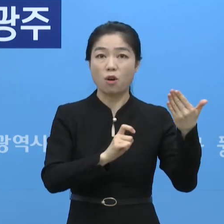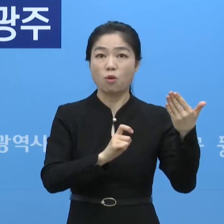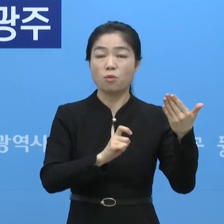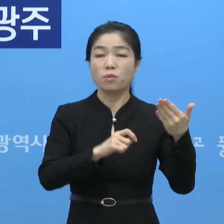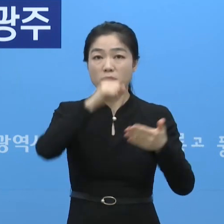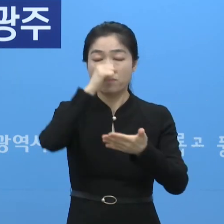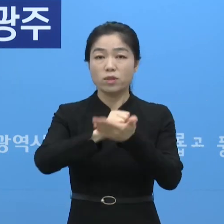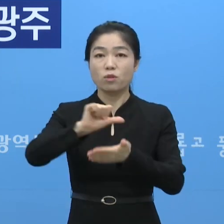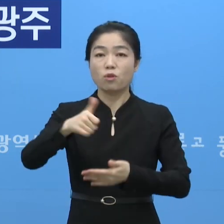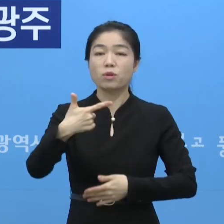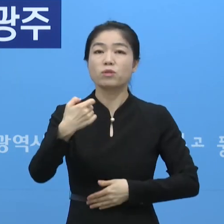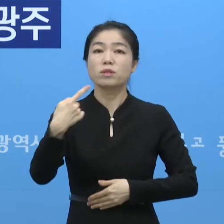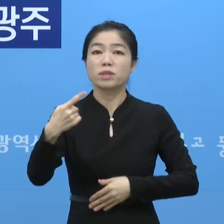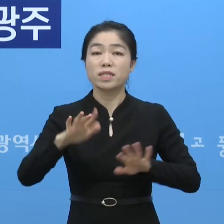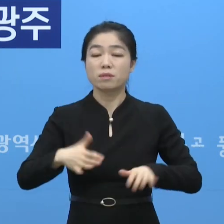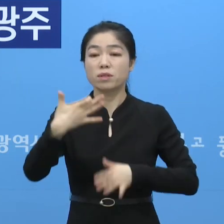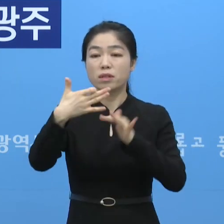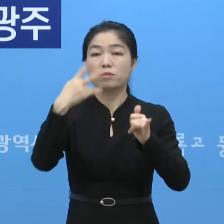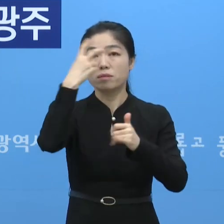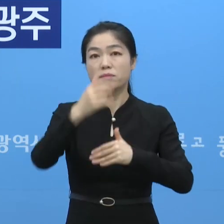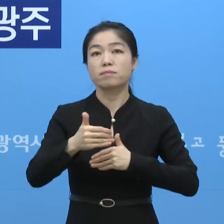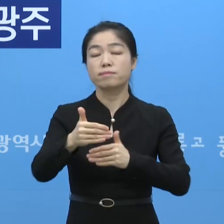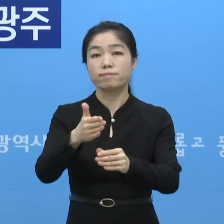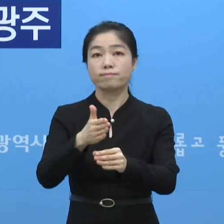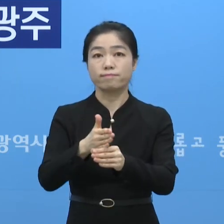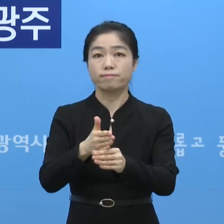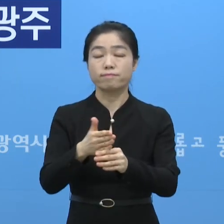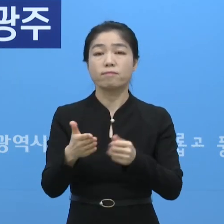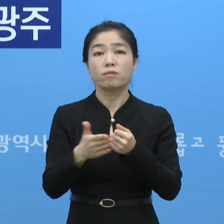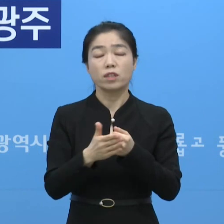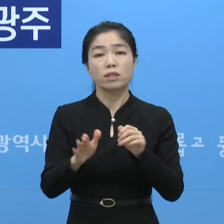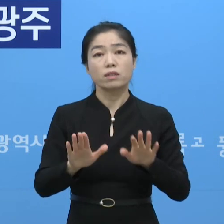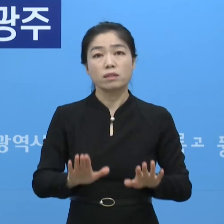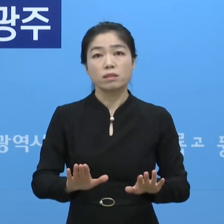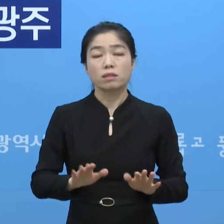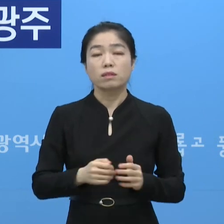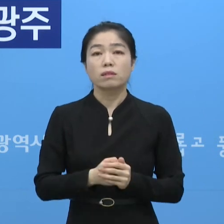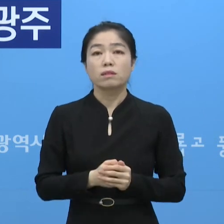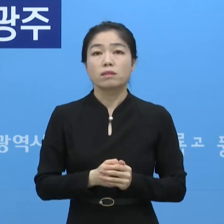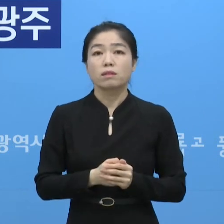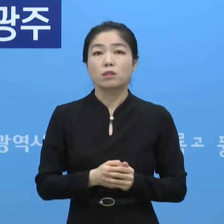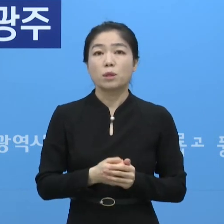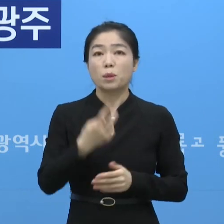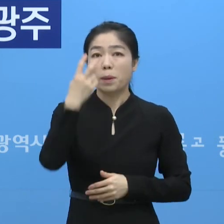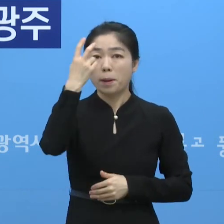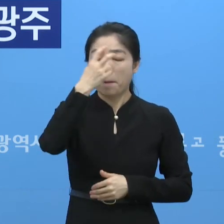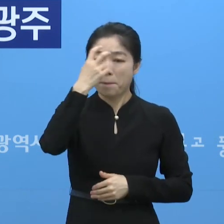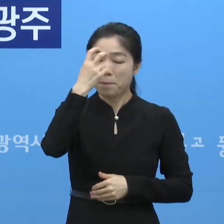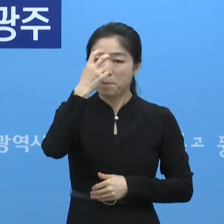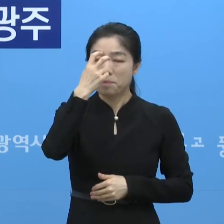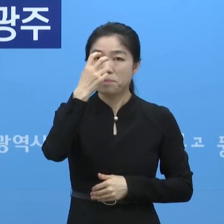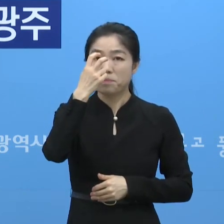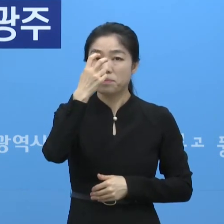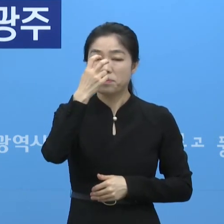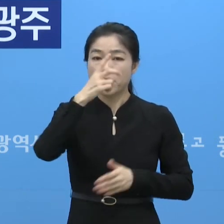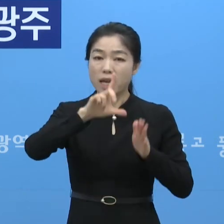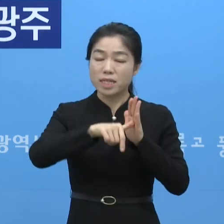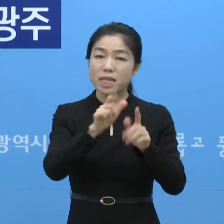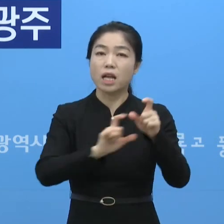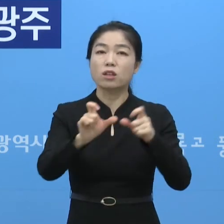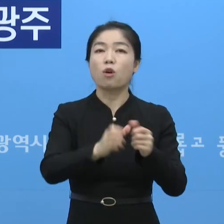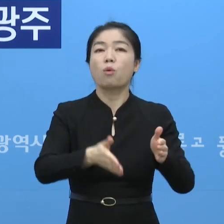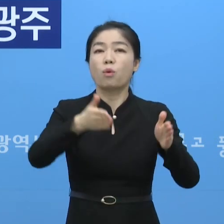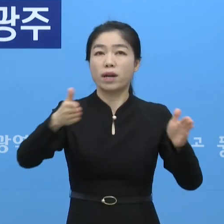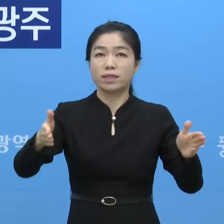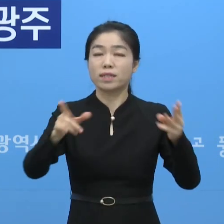561명, 지금 19명 검사 중에 있습니다. 그래서 저희들이 지금 검사하는 주기를 좀 더 확장해서 3월